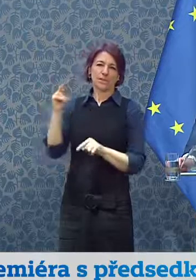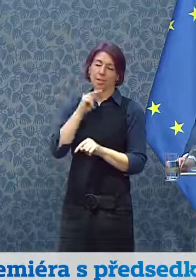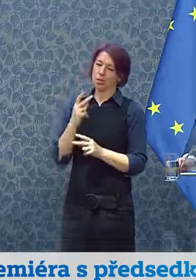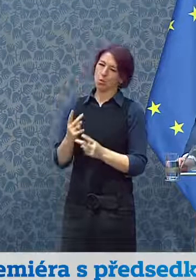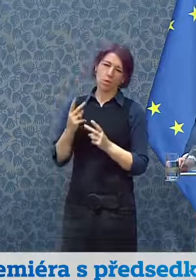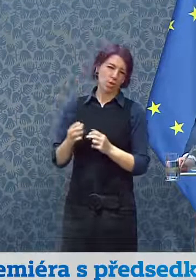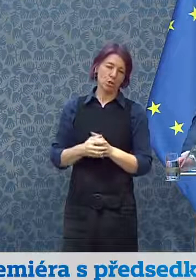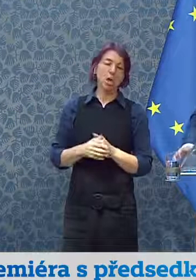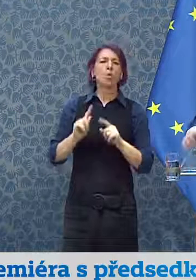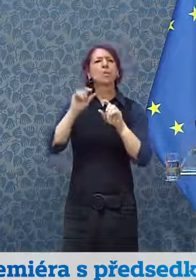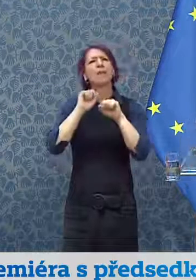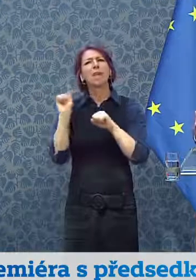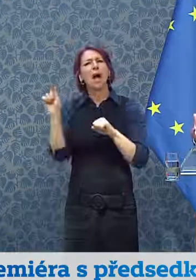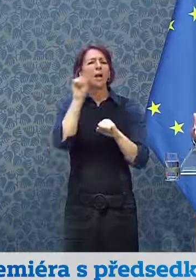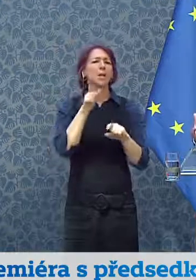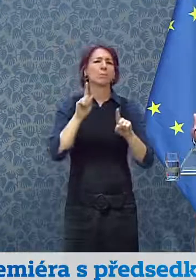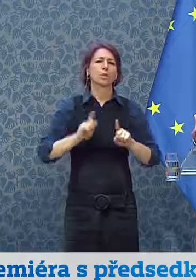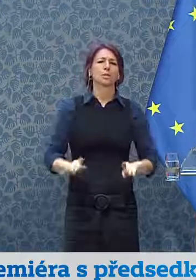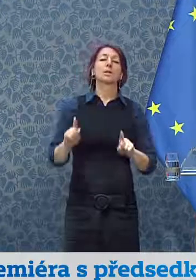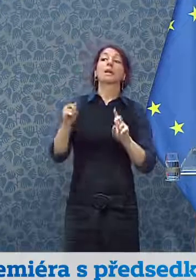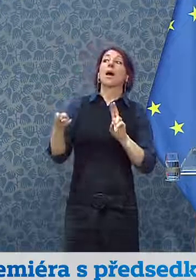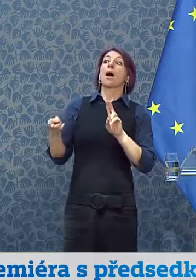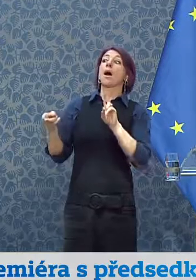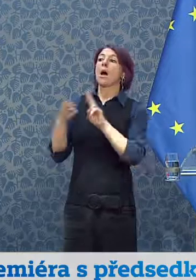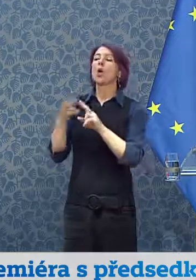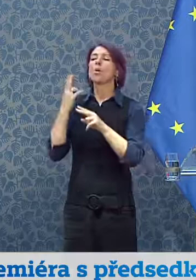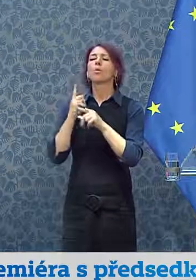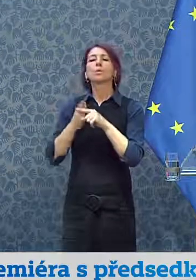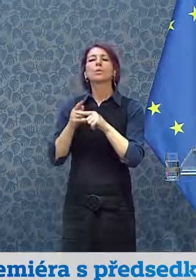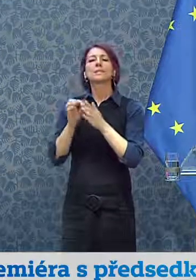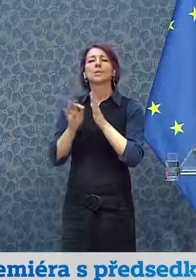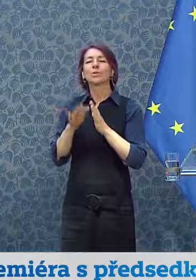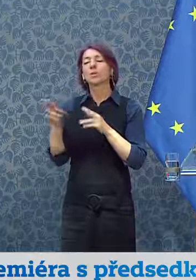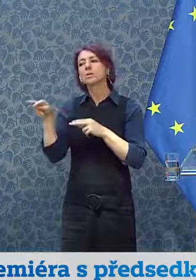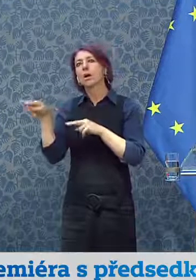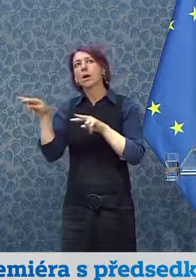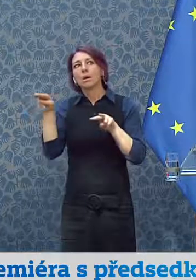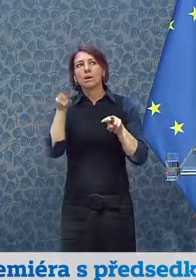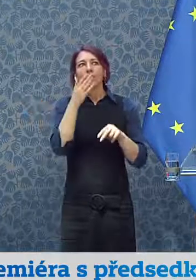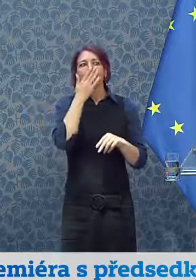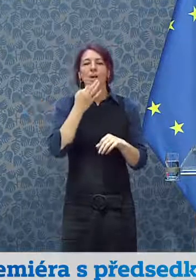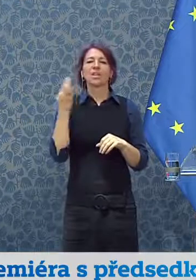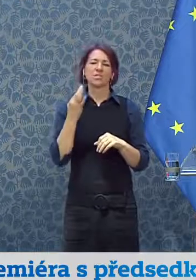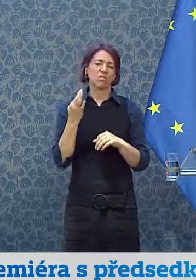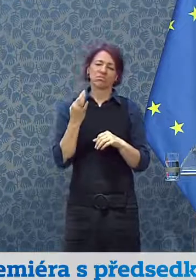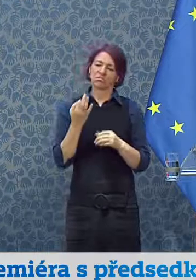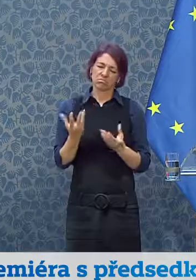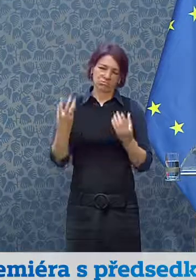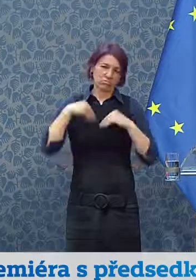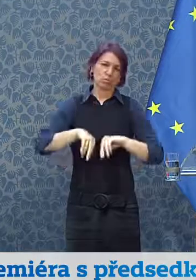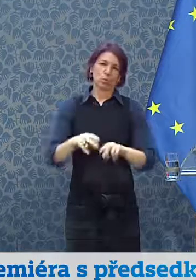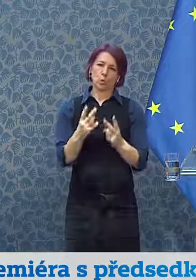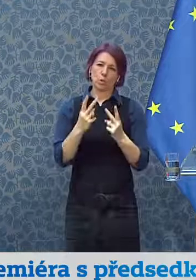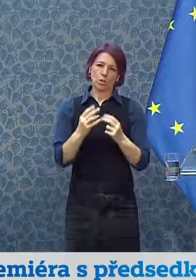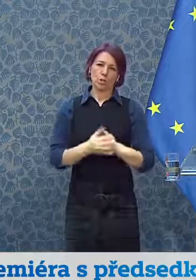jedou a tohle všechno zažijí. A samozřejmě každá ta návštěva je mimořádně důležitý